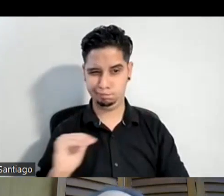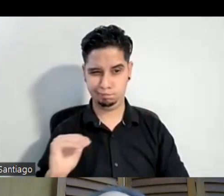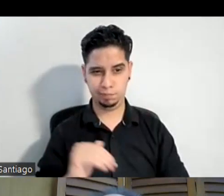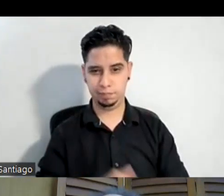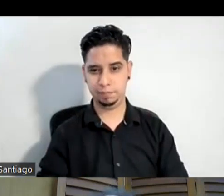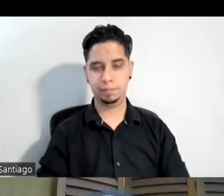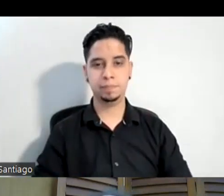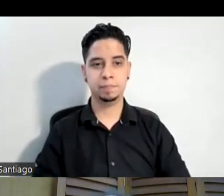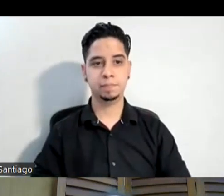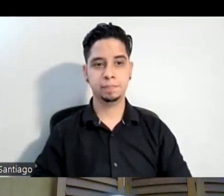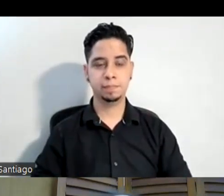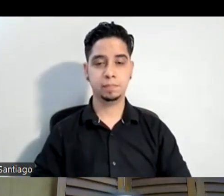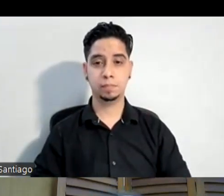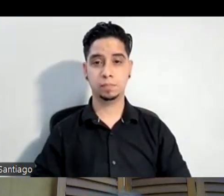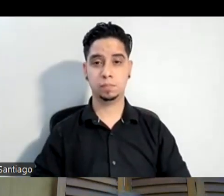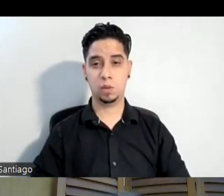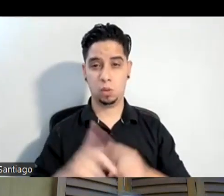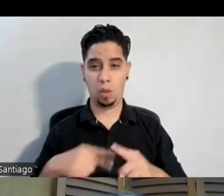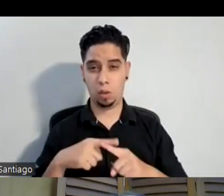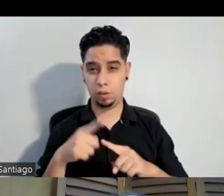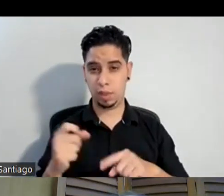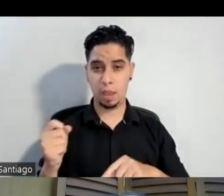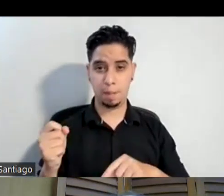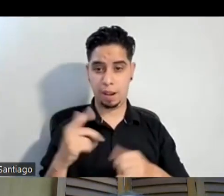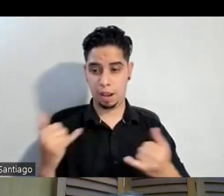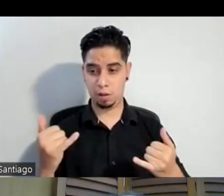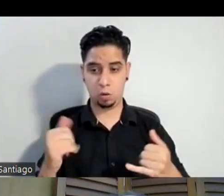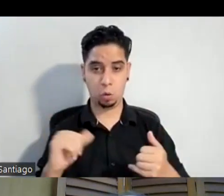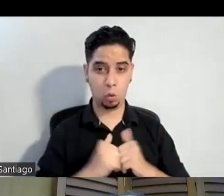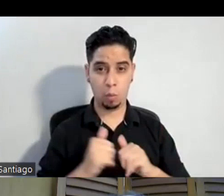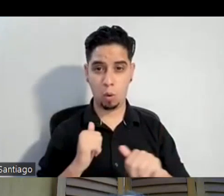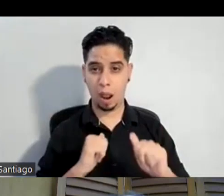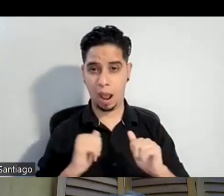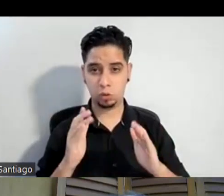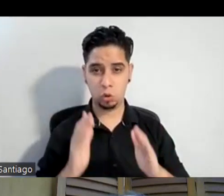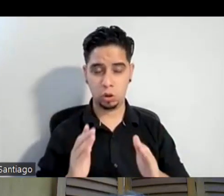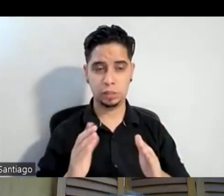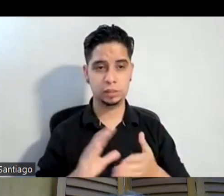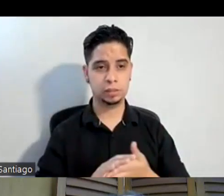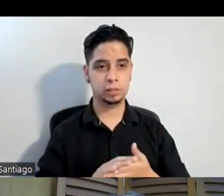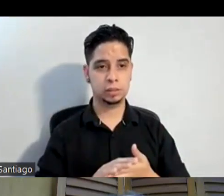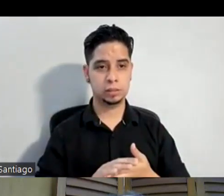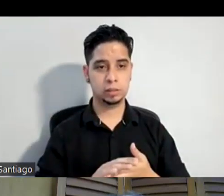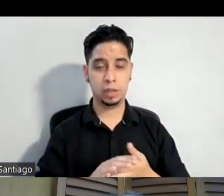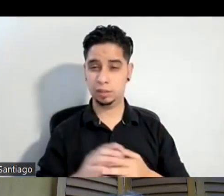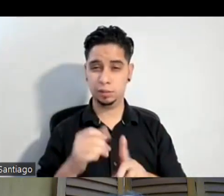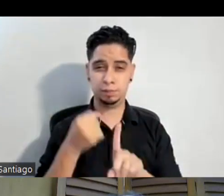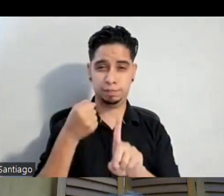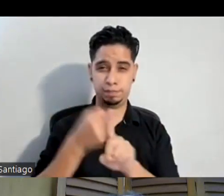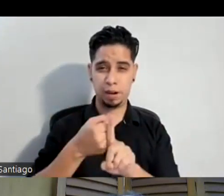entonces cuando ustedes regresan ahora como explican Yadilí y también José el shock de sí ver vamos a hacer una obra